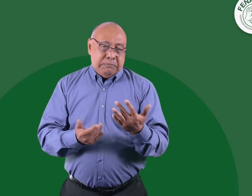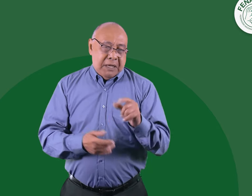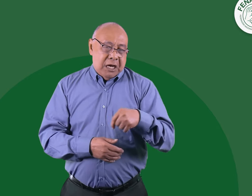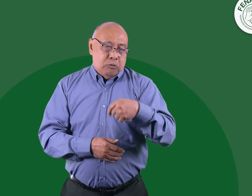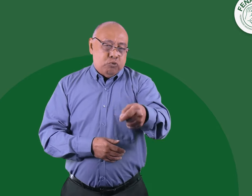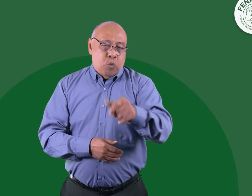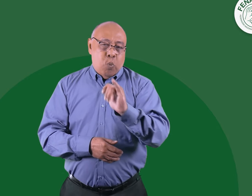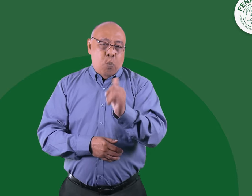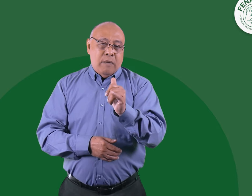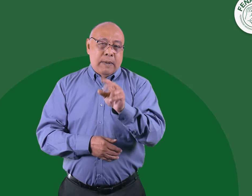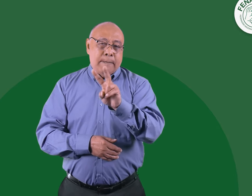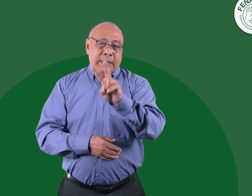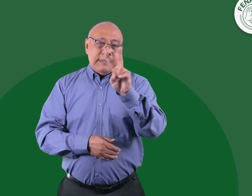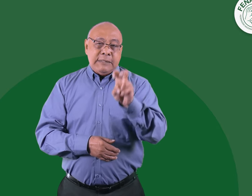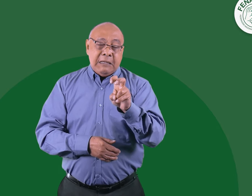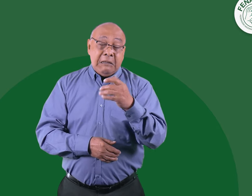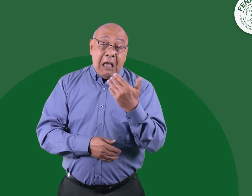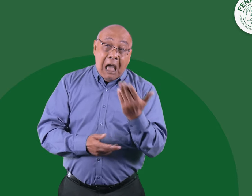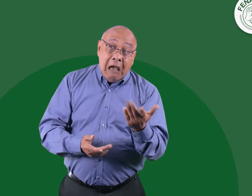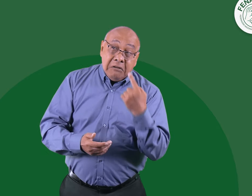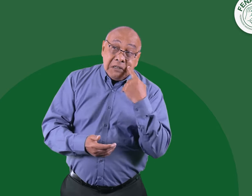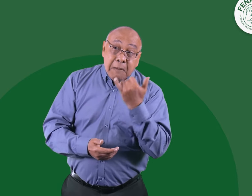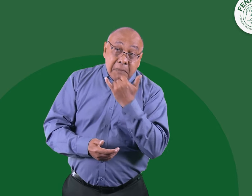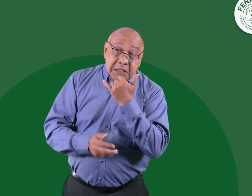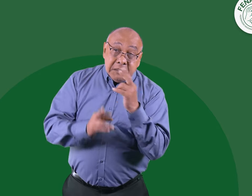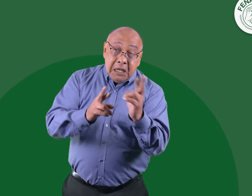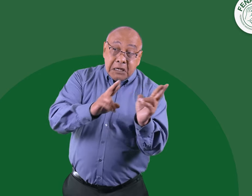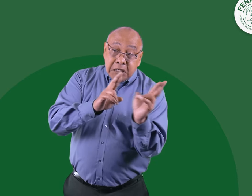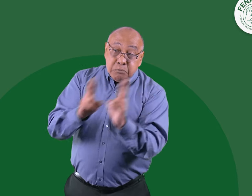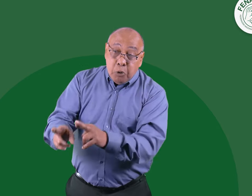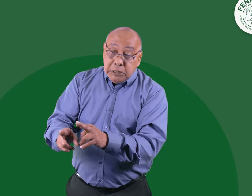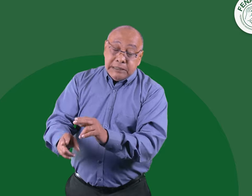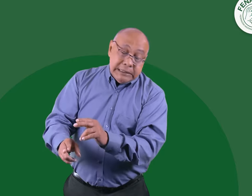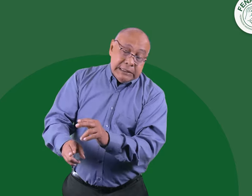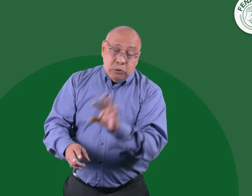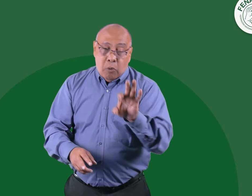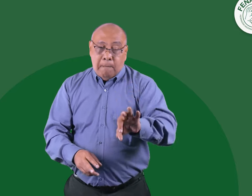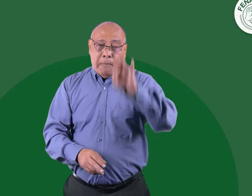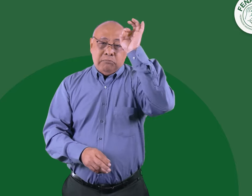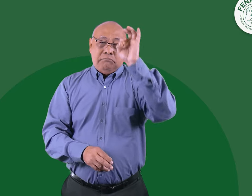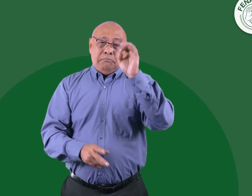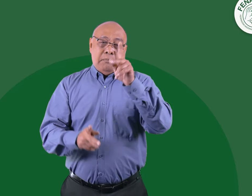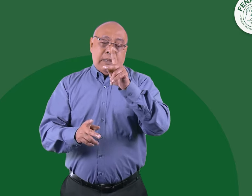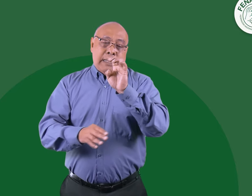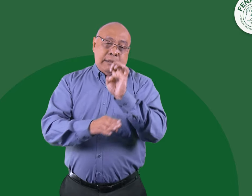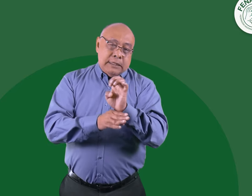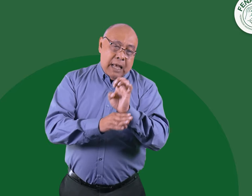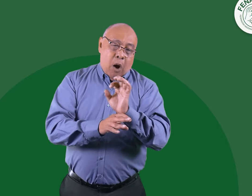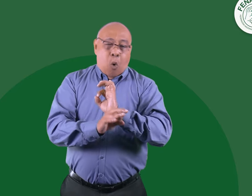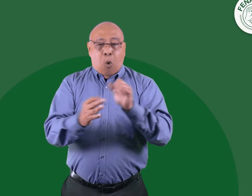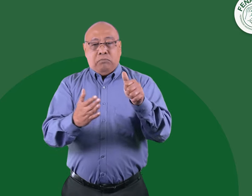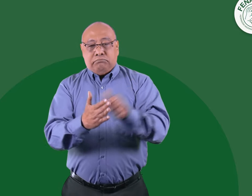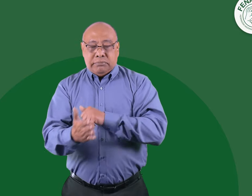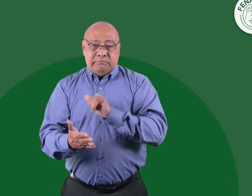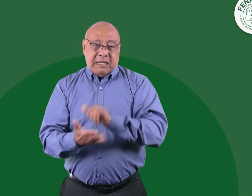Habrá que esperar al jueves 27 a ver qué sucedió y si se selecciona alguna entidad o queda desierto el proceso.